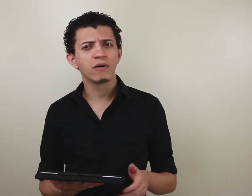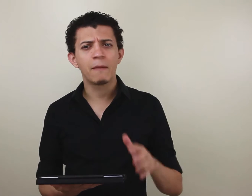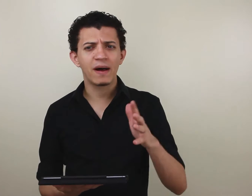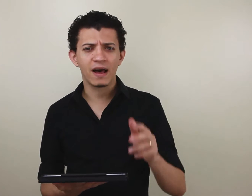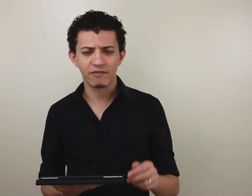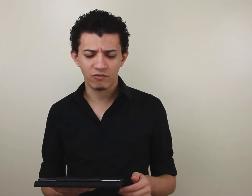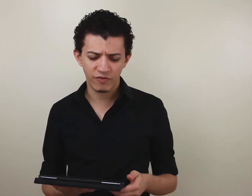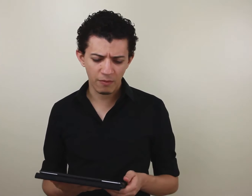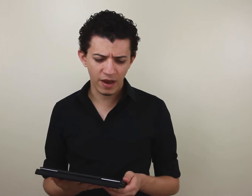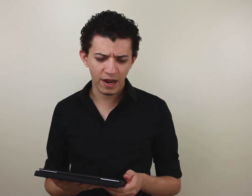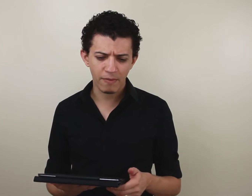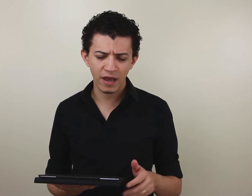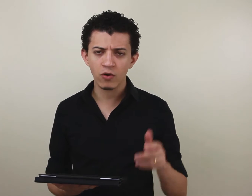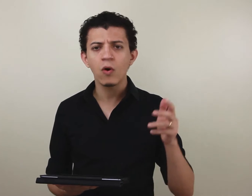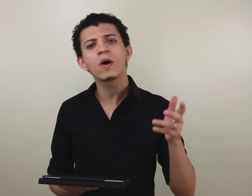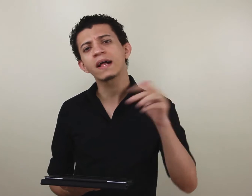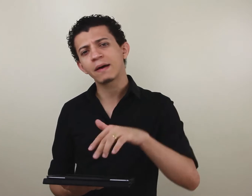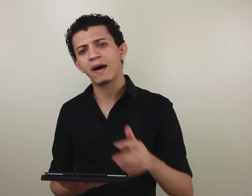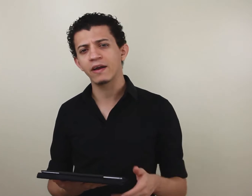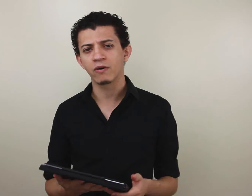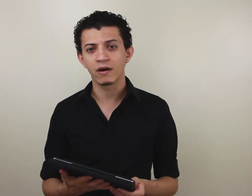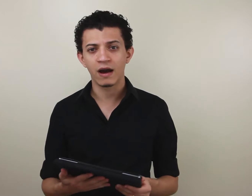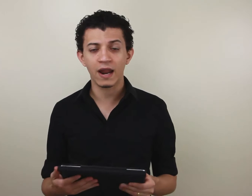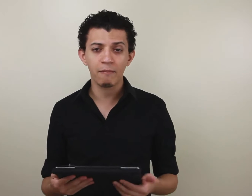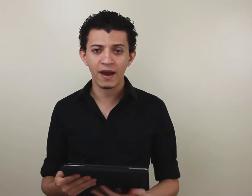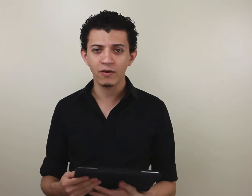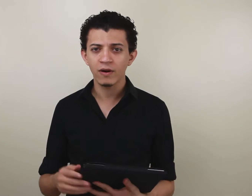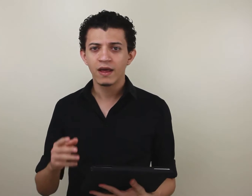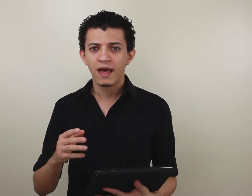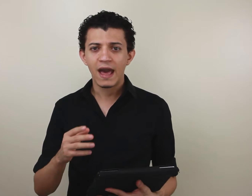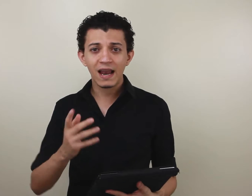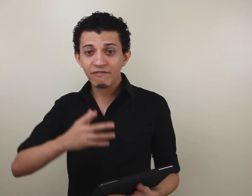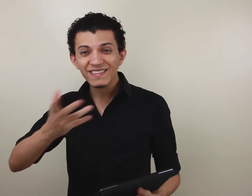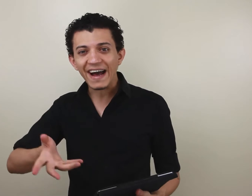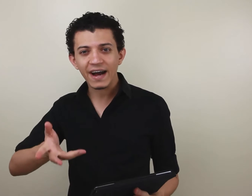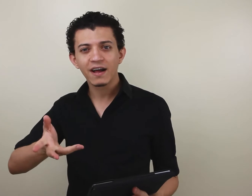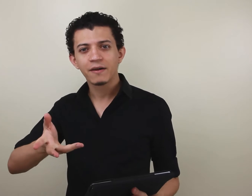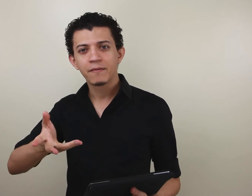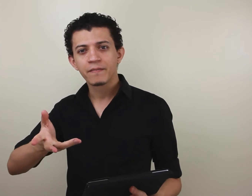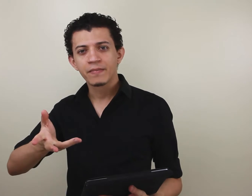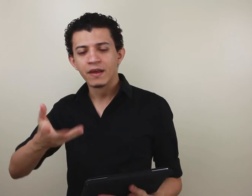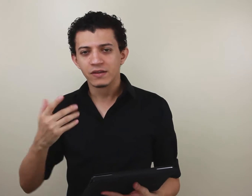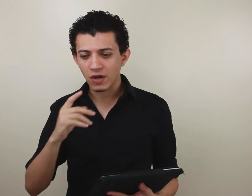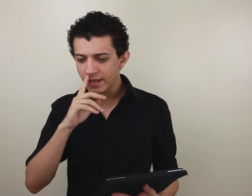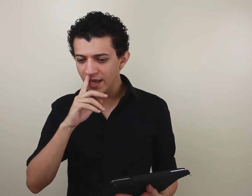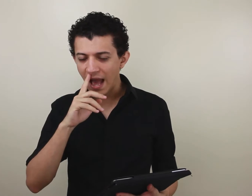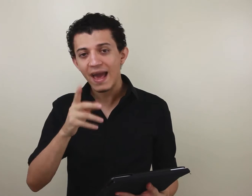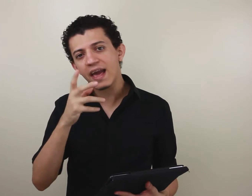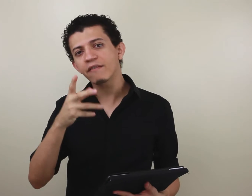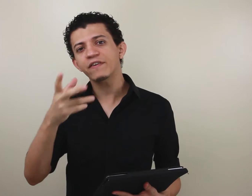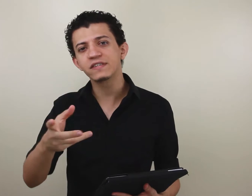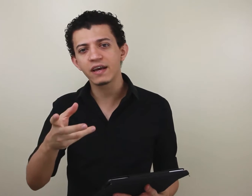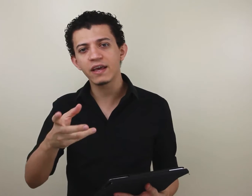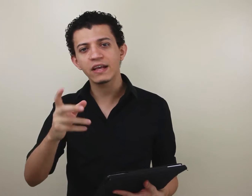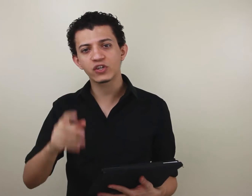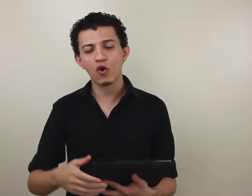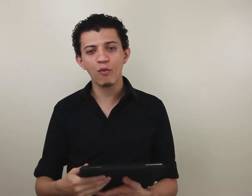a palavra. O verbo é anabaino ou catabaino. Anabaino é levantar. Só que a ênfase aí é de que é um